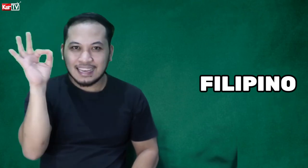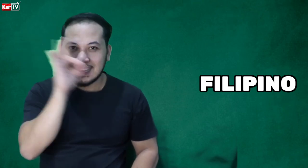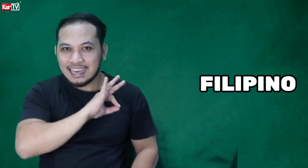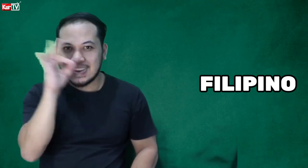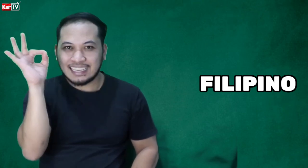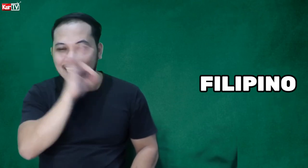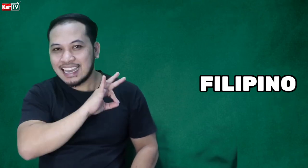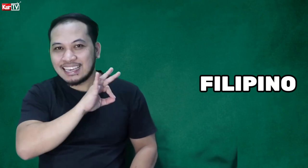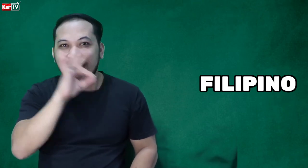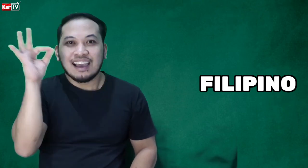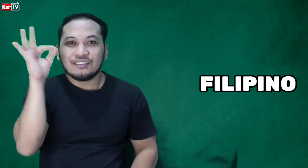Ayan.